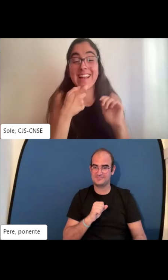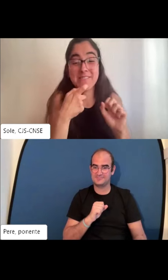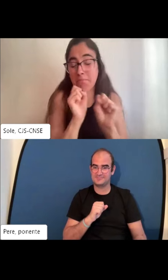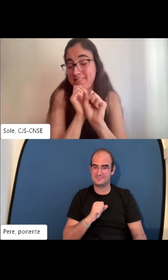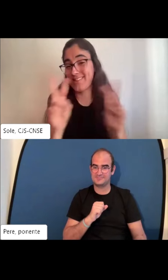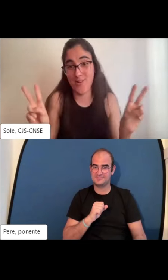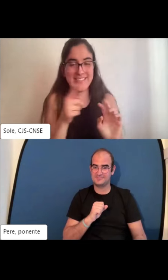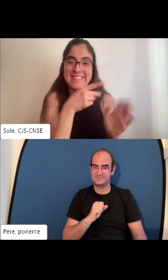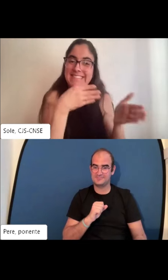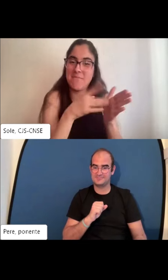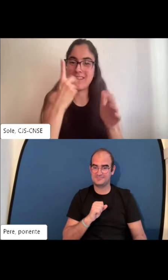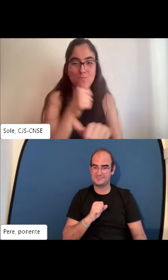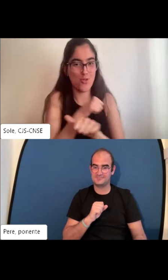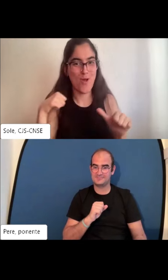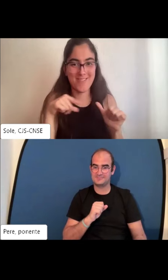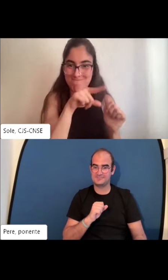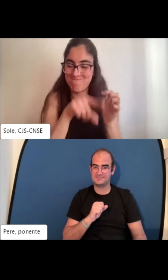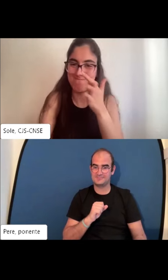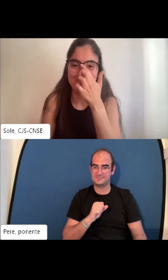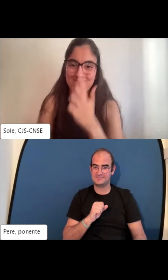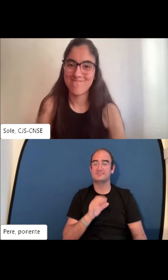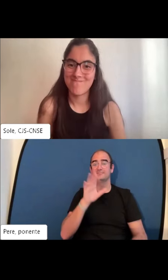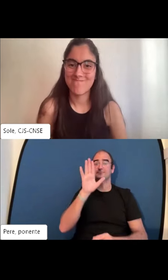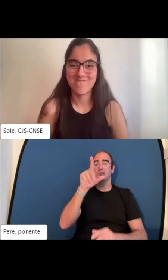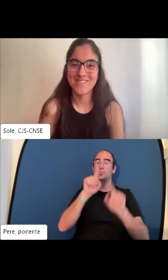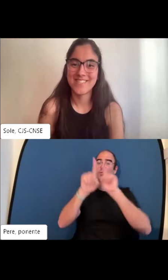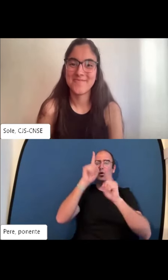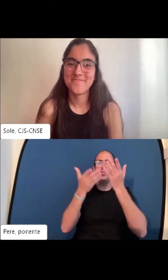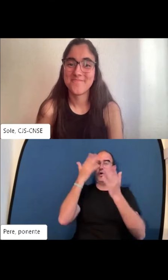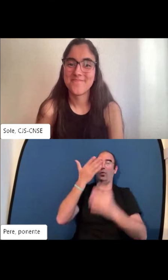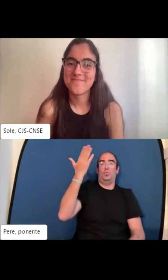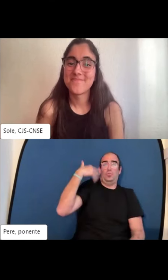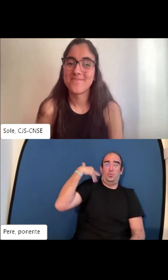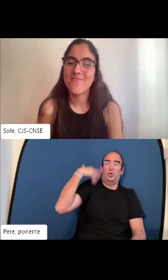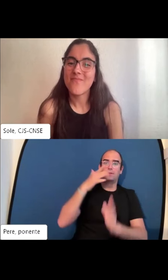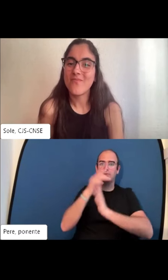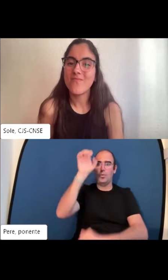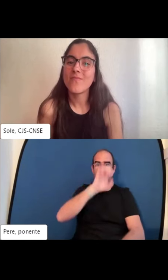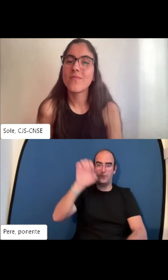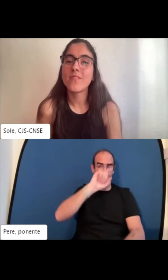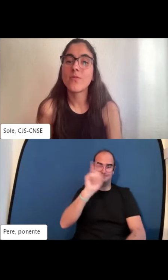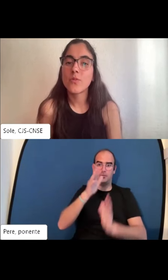muchísimos problemas porque no entendía el portugués ni el inglés allí